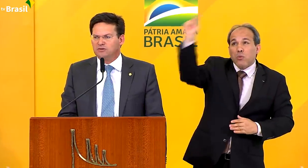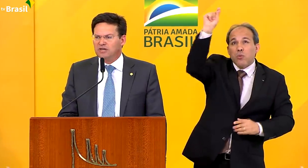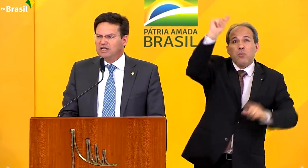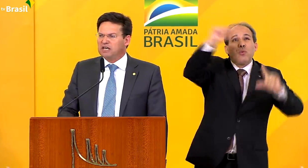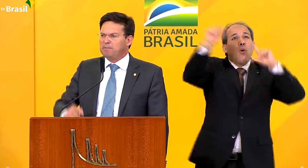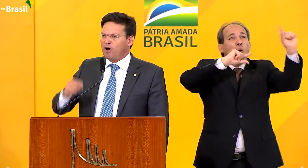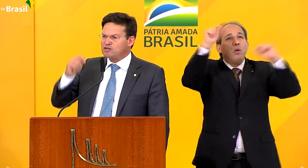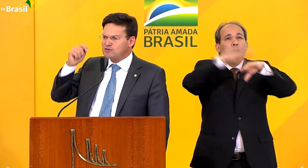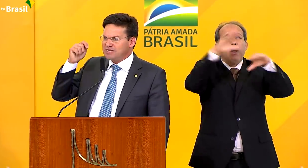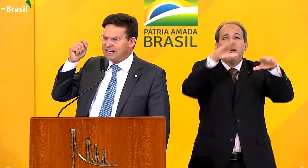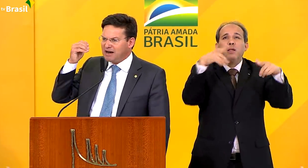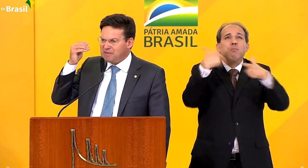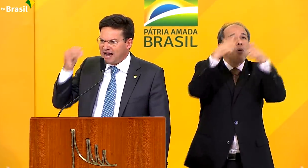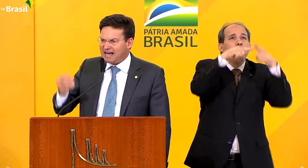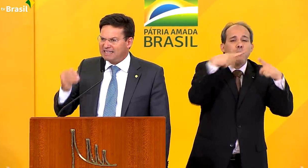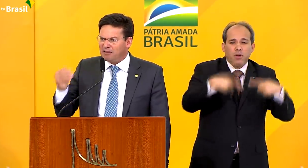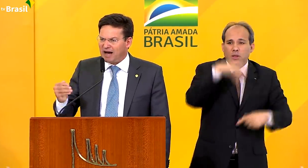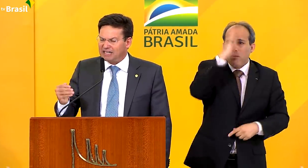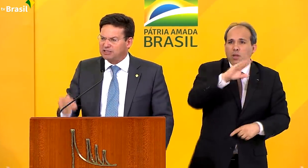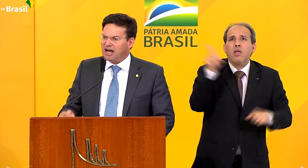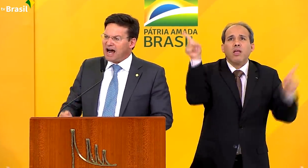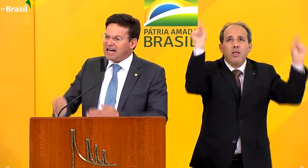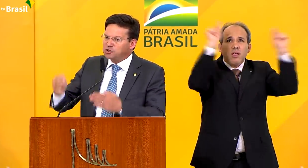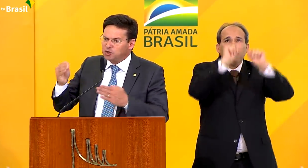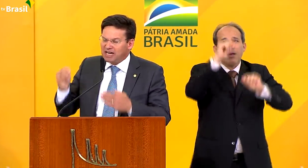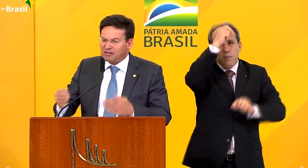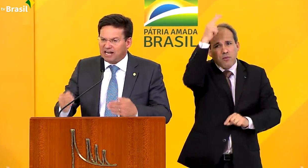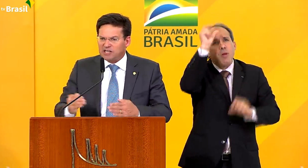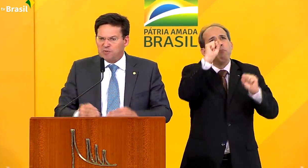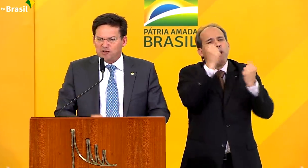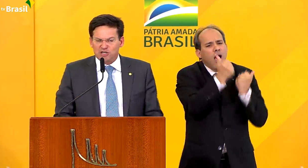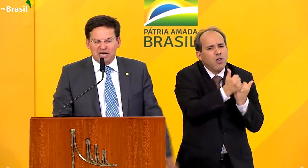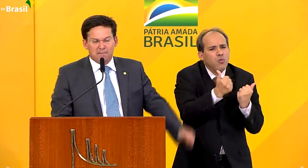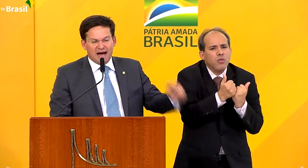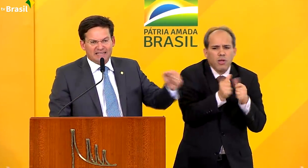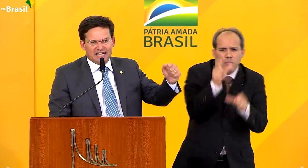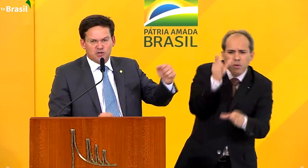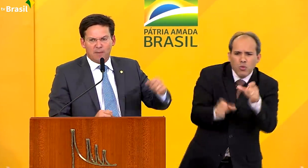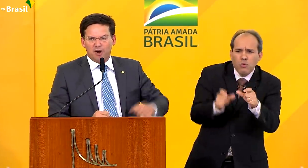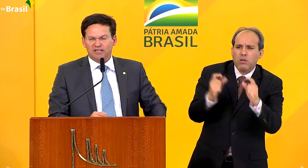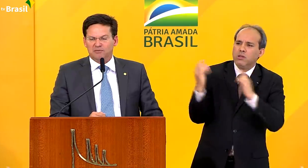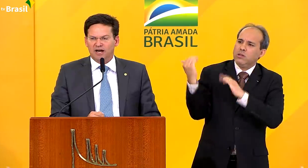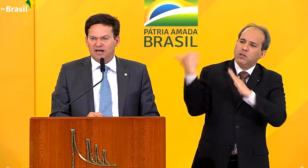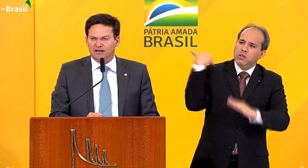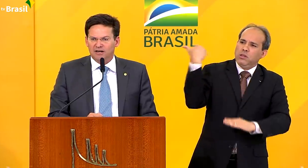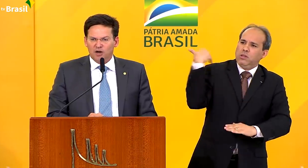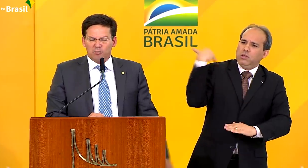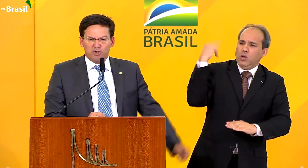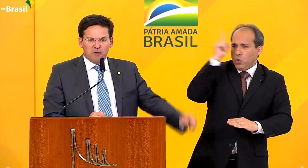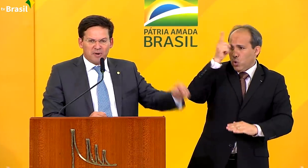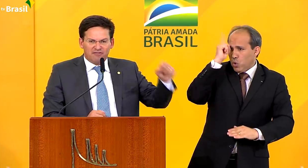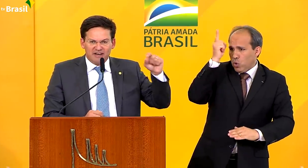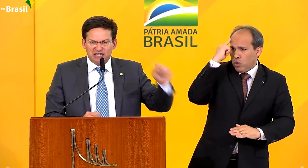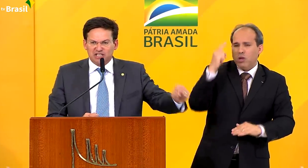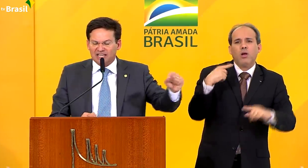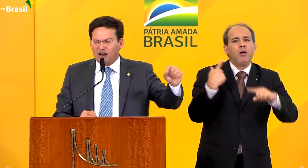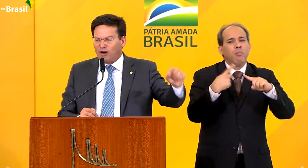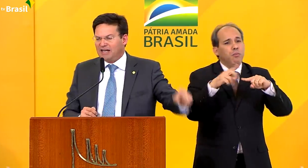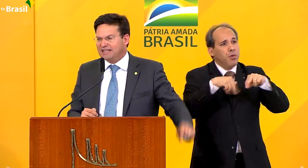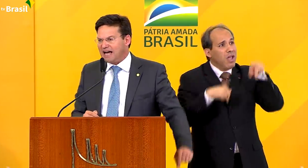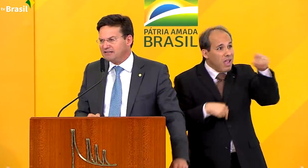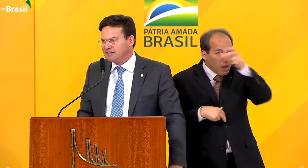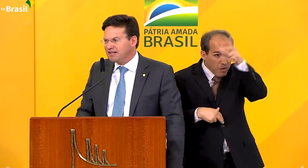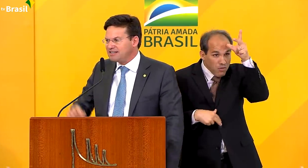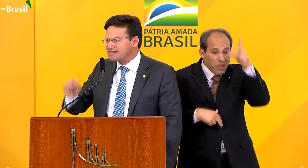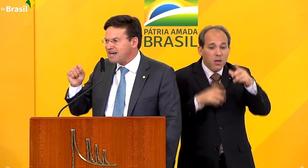desse Brasil, que possam se encaminhar ainda mais, ajudando aquelas pessoas que batem na sua porta de manhã, porque o prefeito está